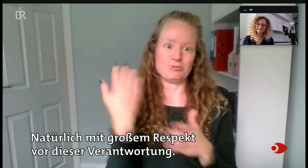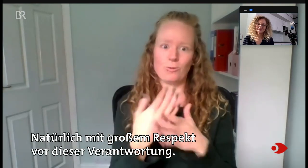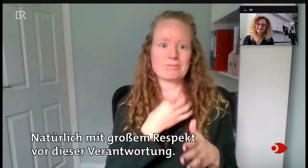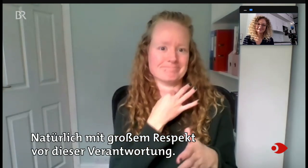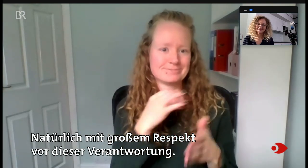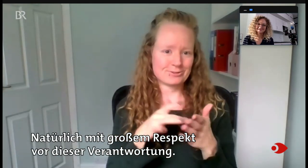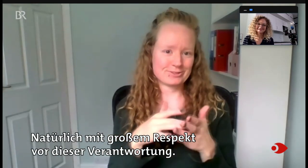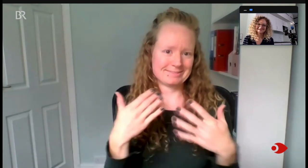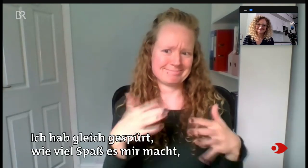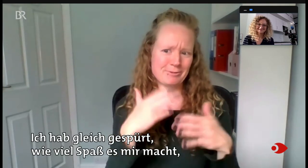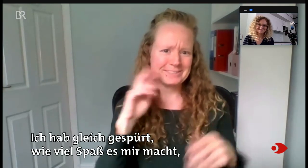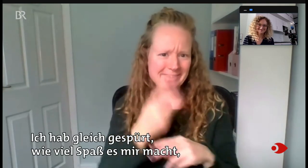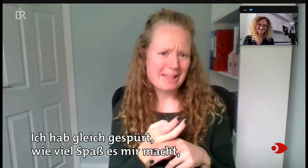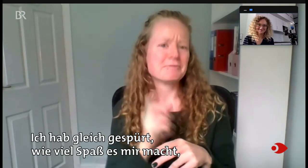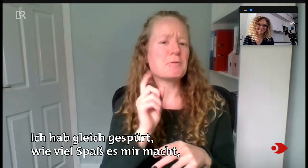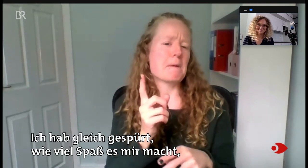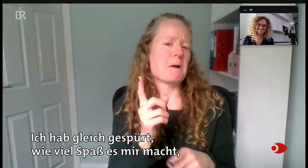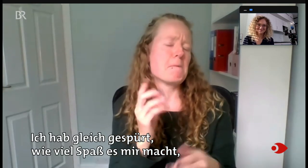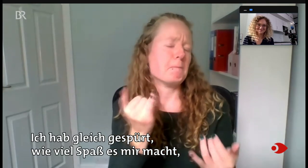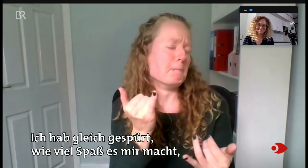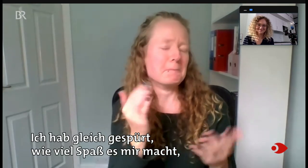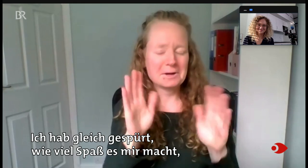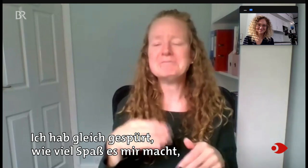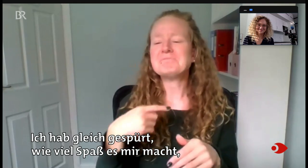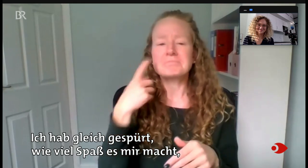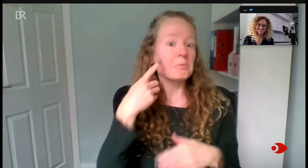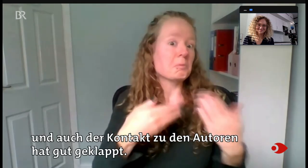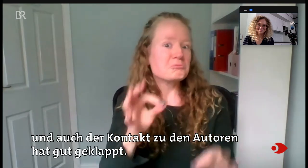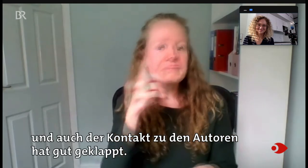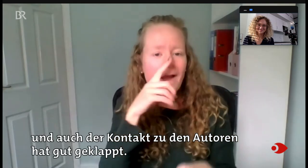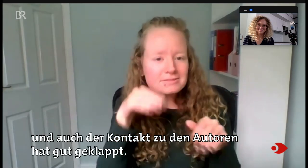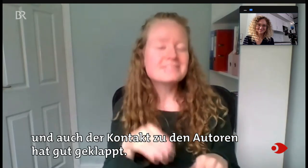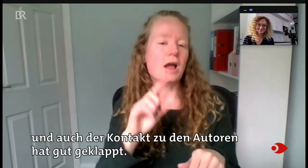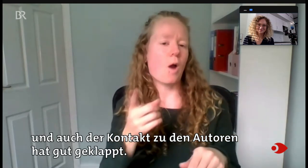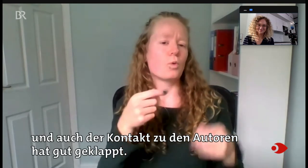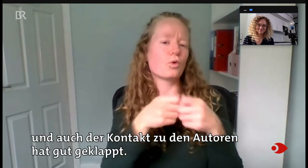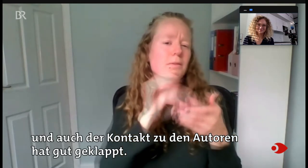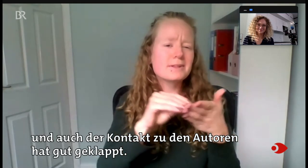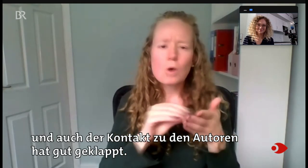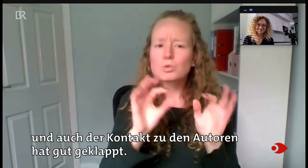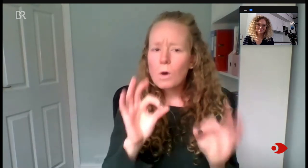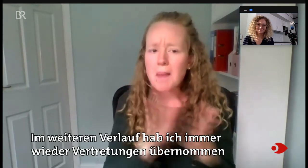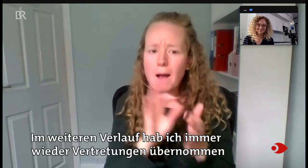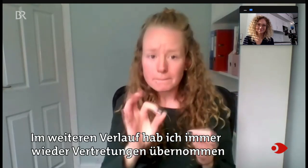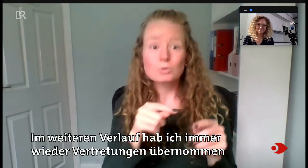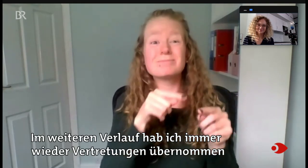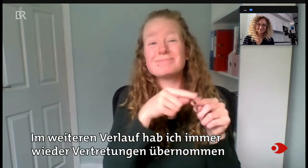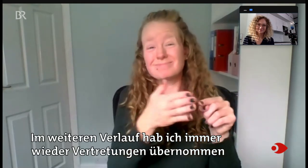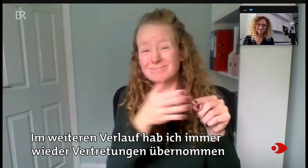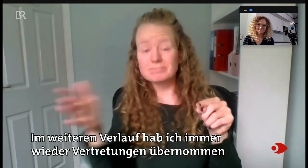Verantwortung. Ich habe gleich gespürt, wie viel Spaß es mir macht und auch der Kontakt zu den Autoren hat gut geklappt. Im weiteren Verlauf habe ich immer